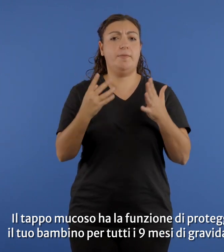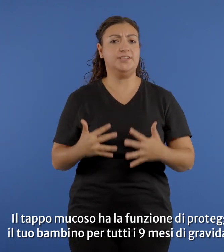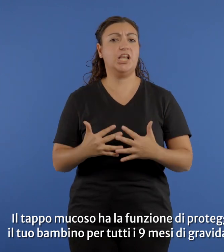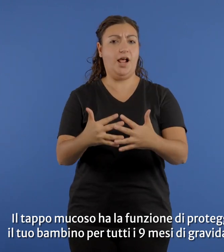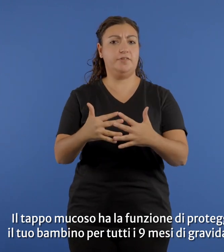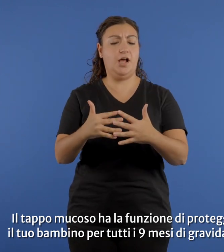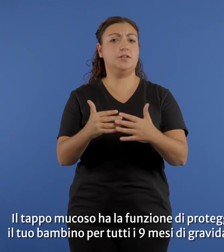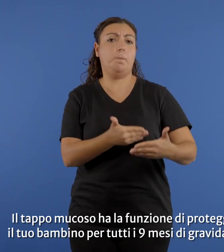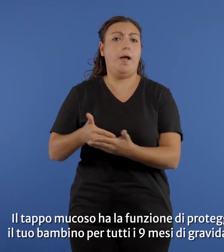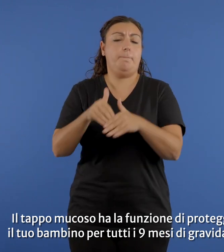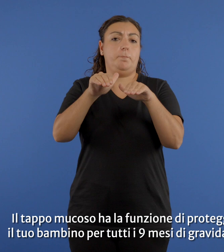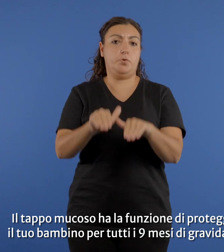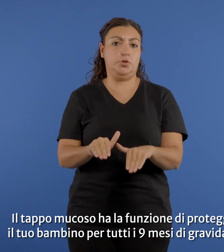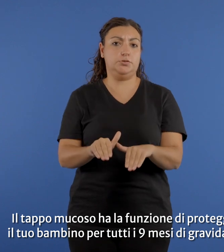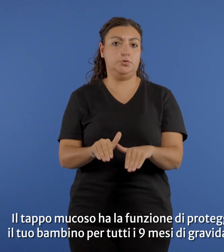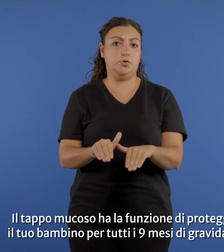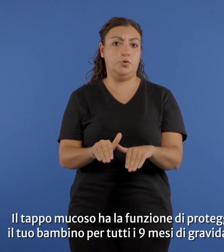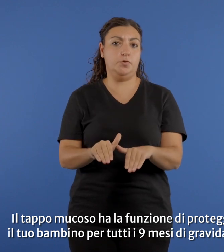proteggere il tuo bambino per tutti i nove mesi di gravidanza.